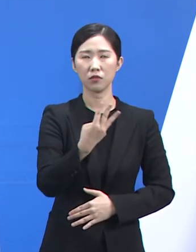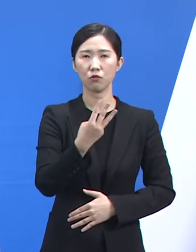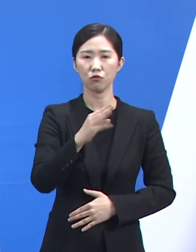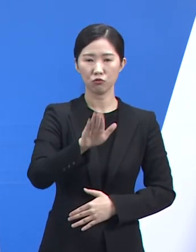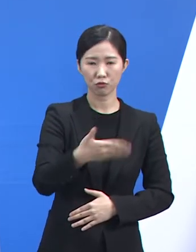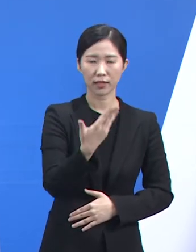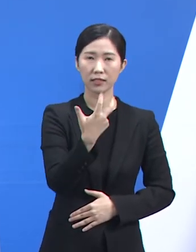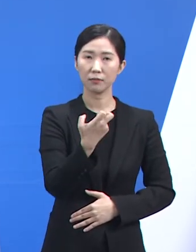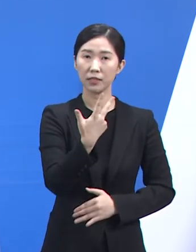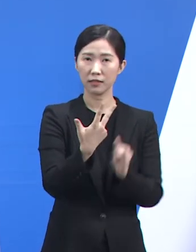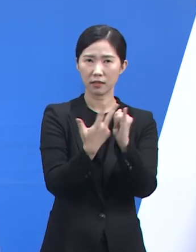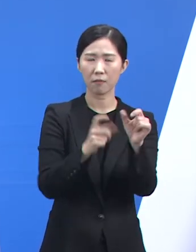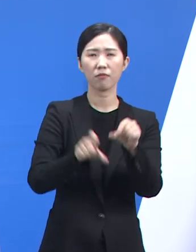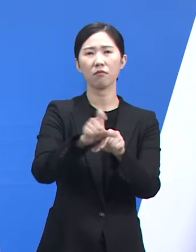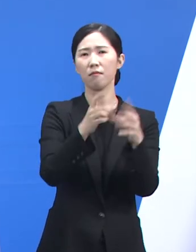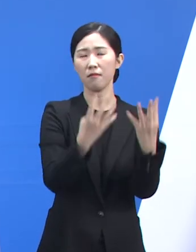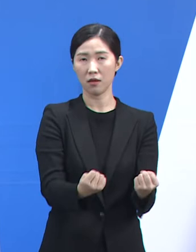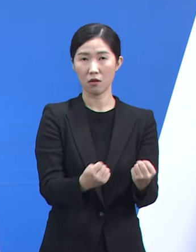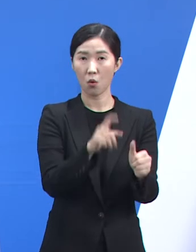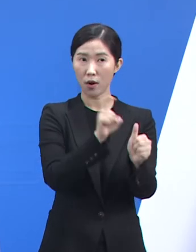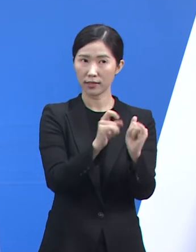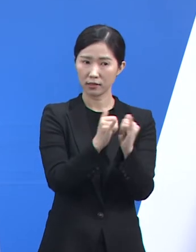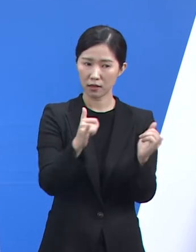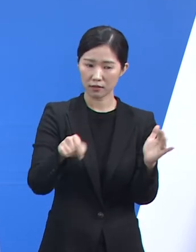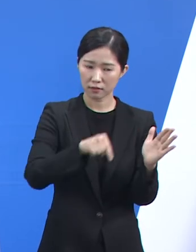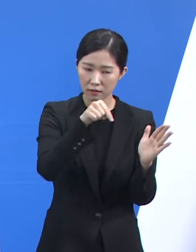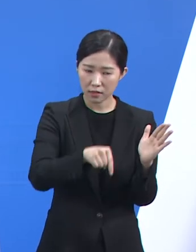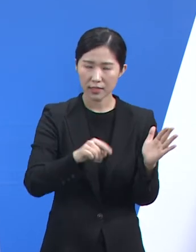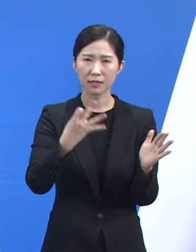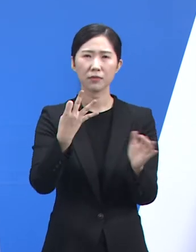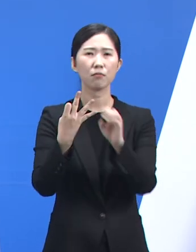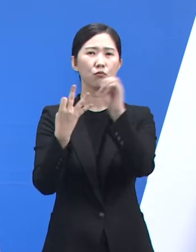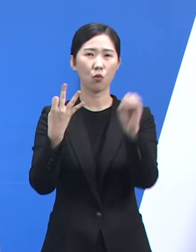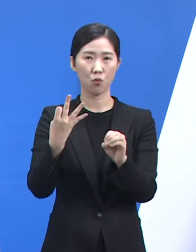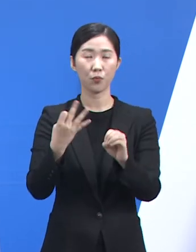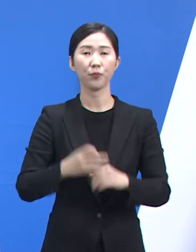증가했습니다. 전체 확진자 중 14% 수집입니다.